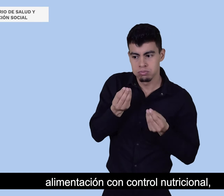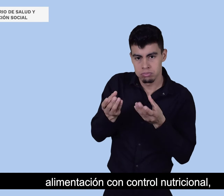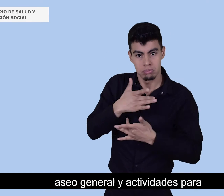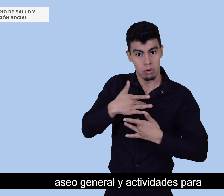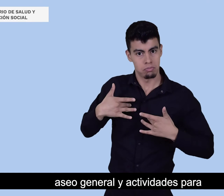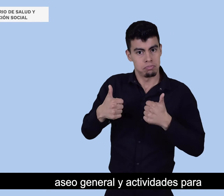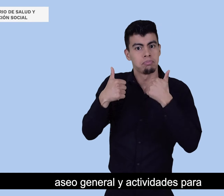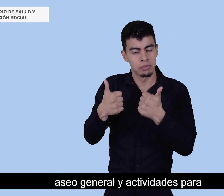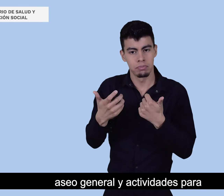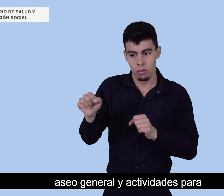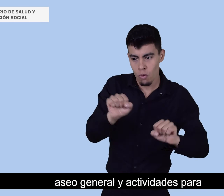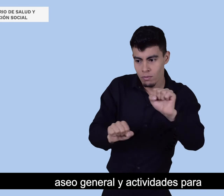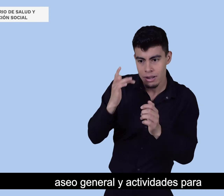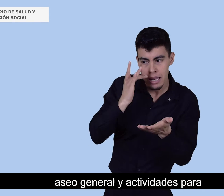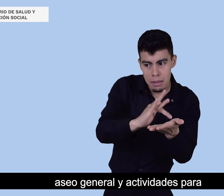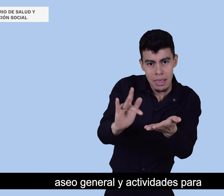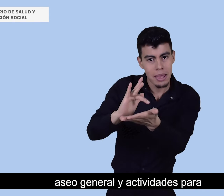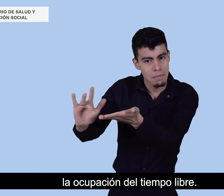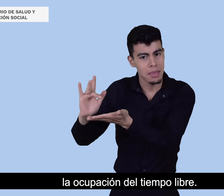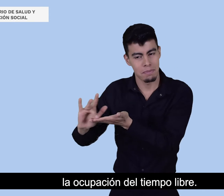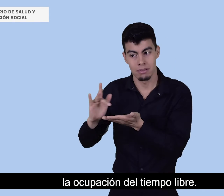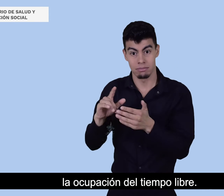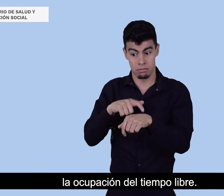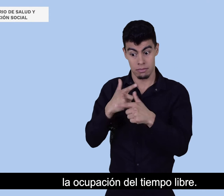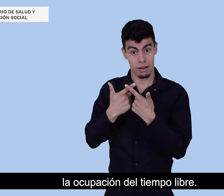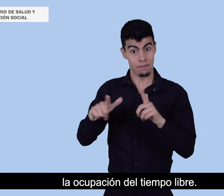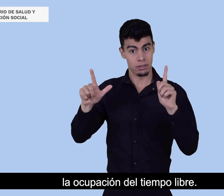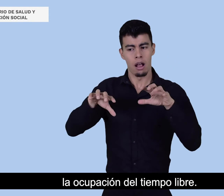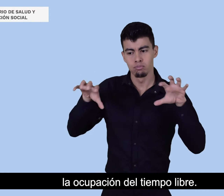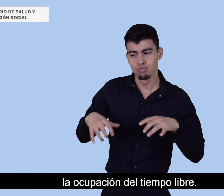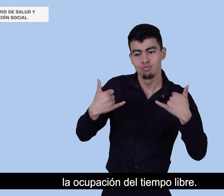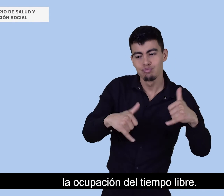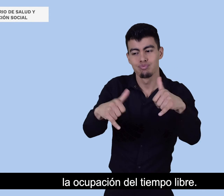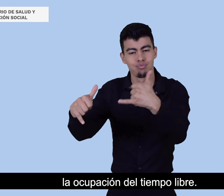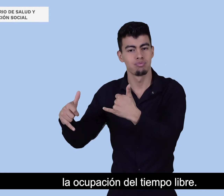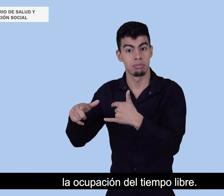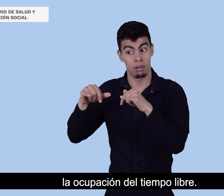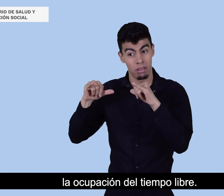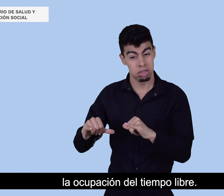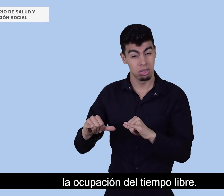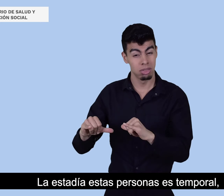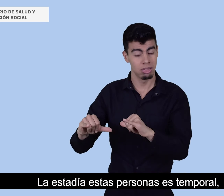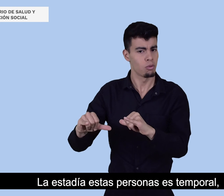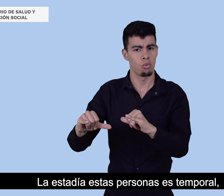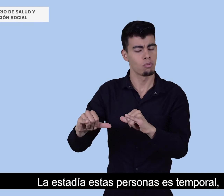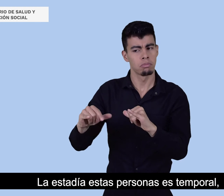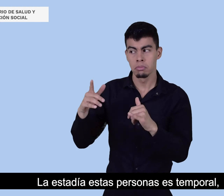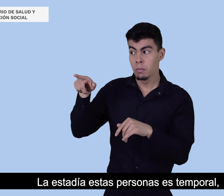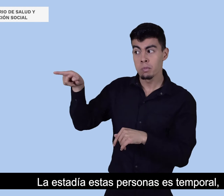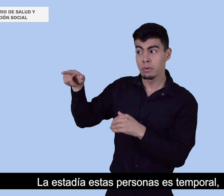aseo general y actividades para la ocupación del tiempo libre. La estadía de estas personas